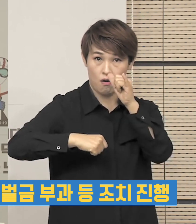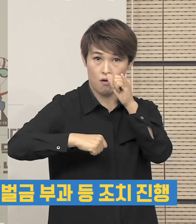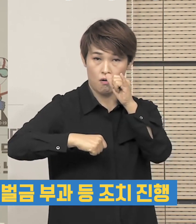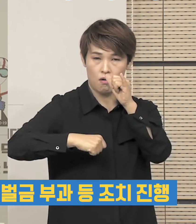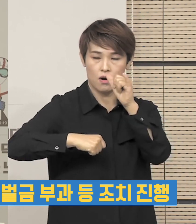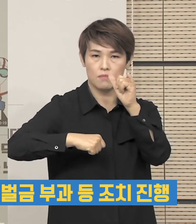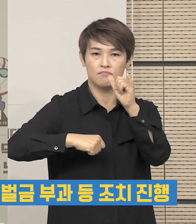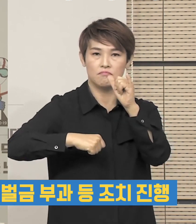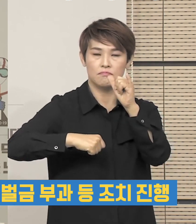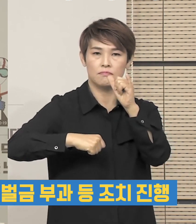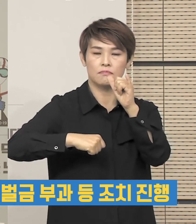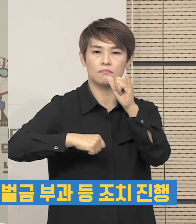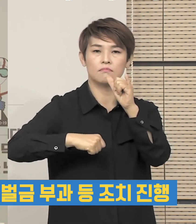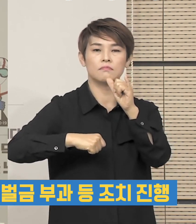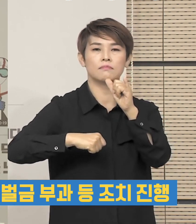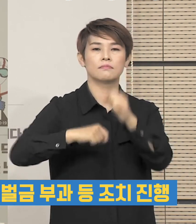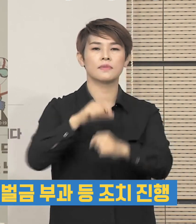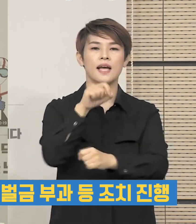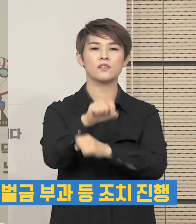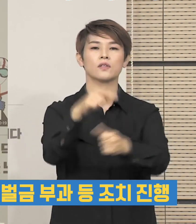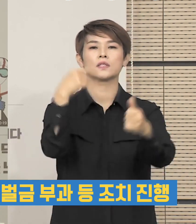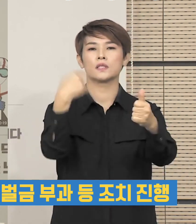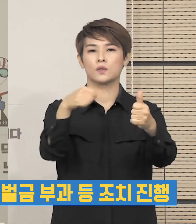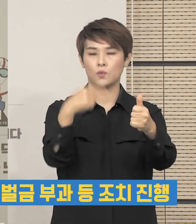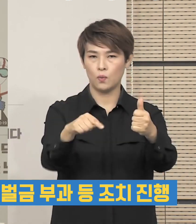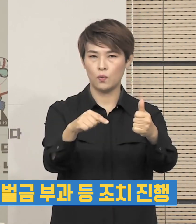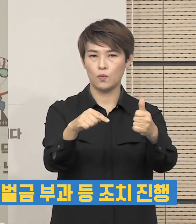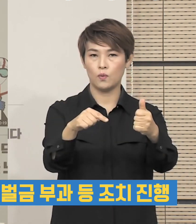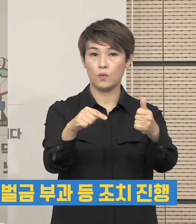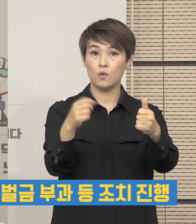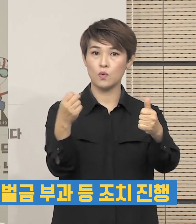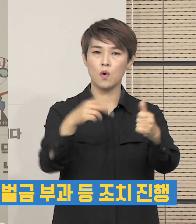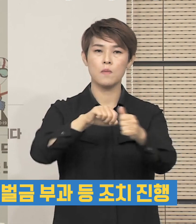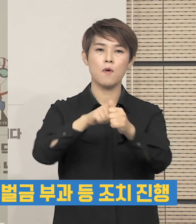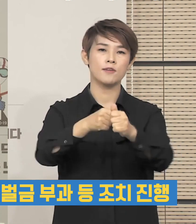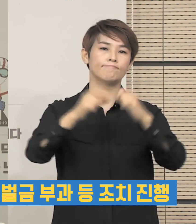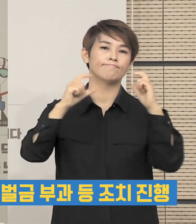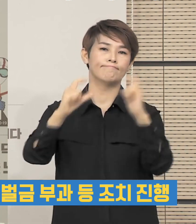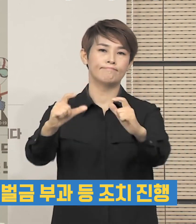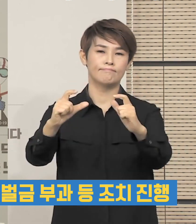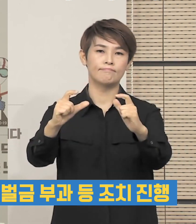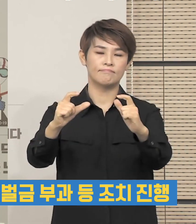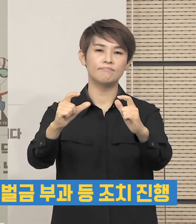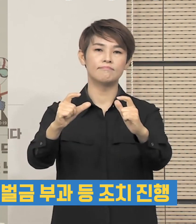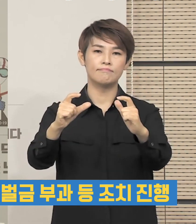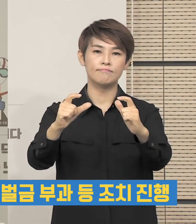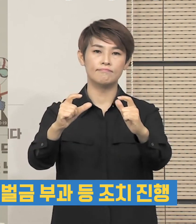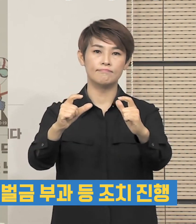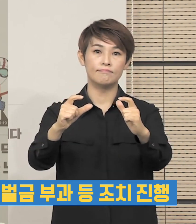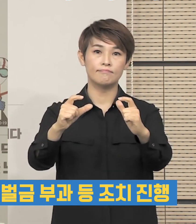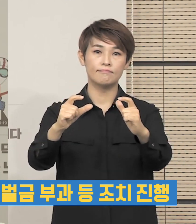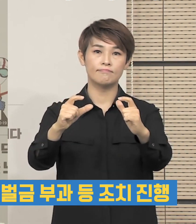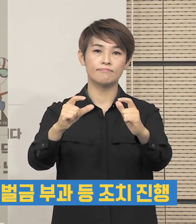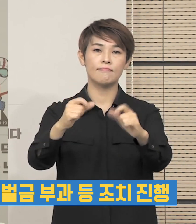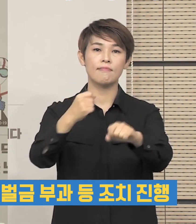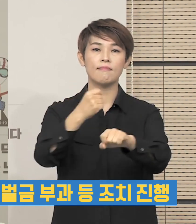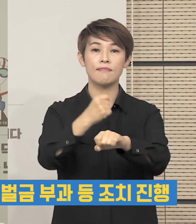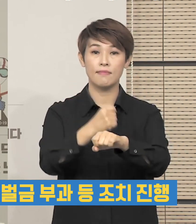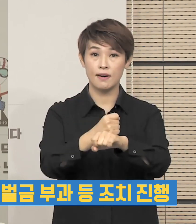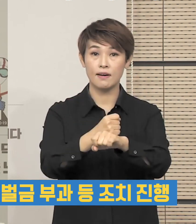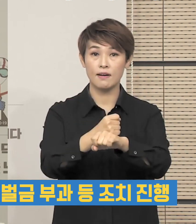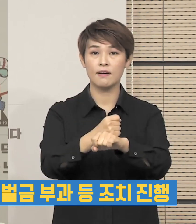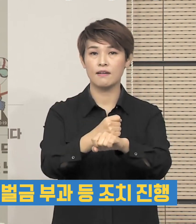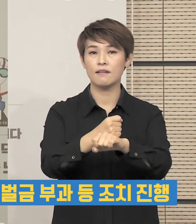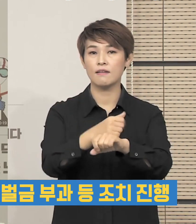취할 수 있는 행정지도 또는 벌금 부과등과 같은 이러한 제재 조치들이